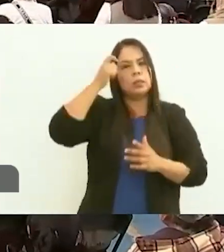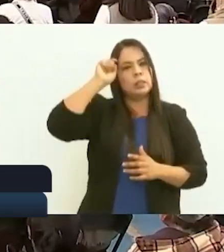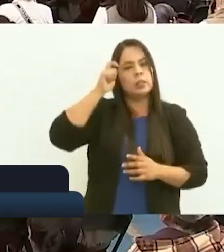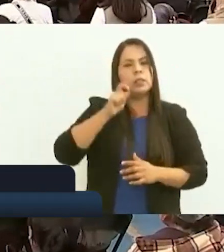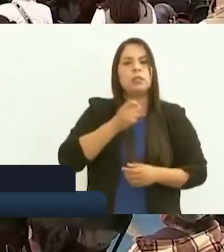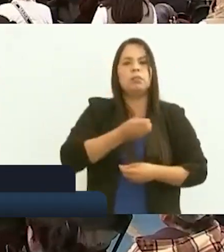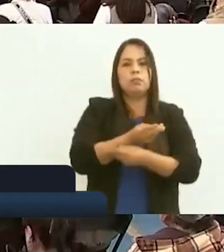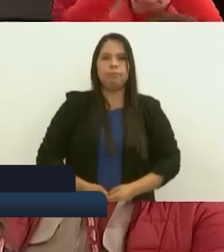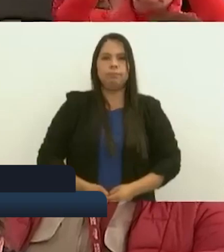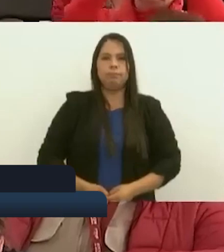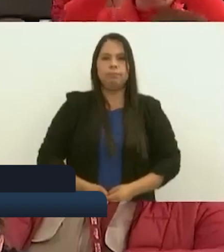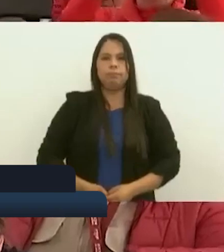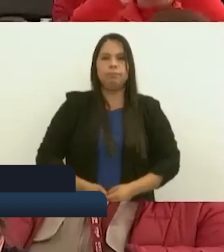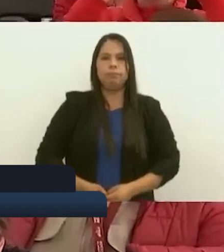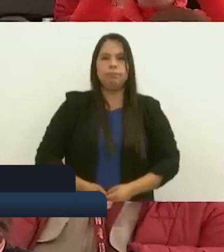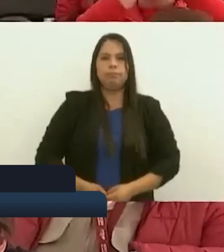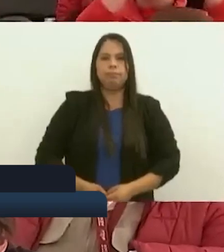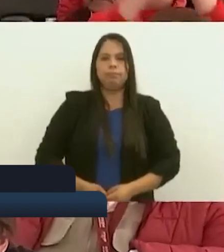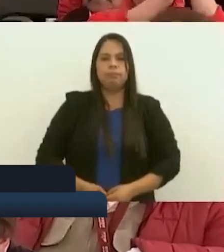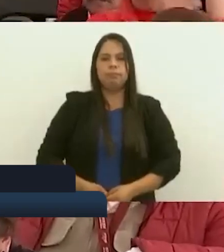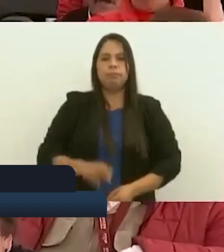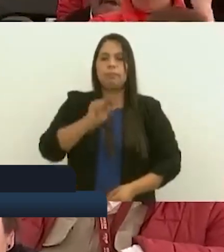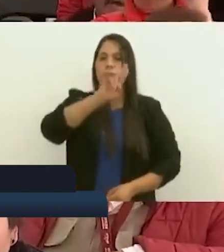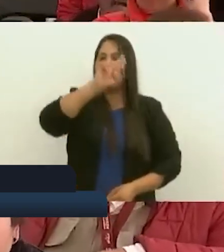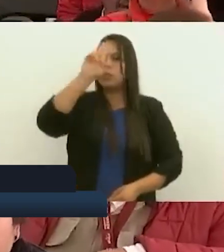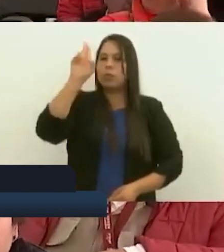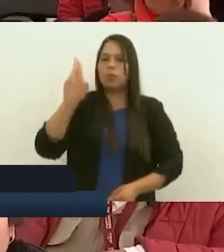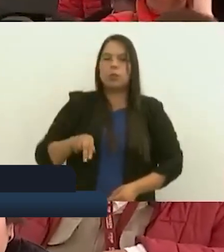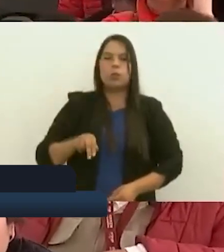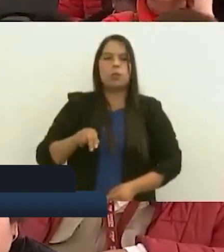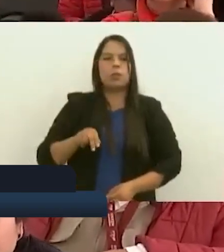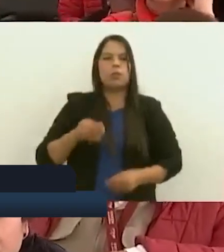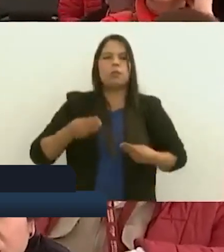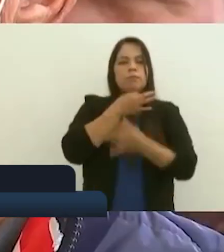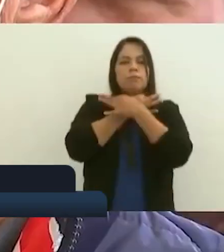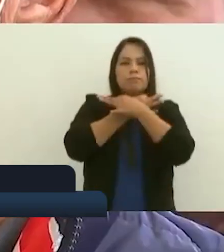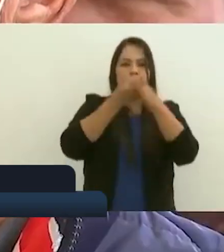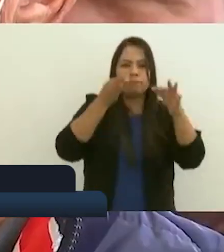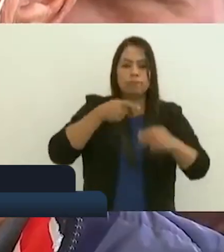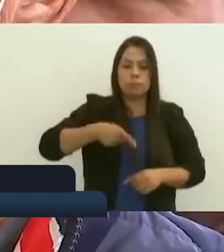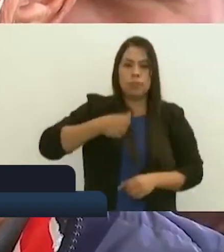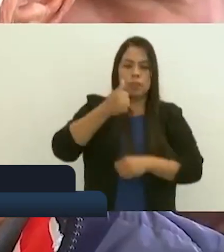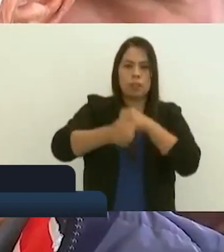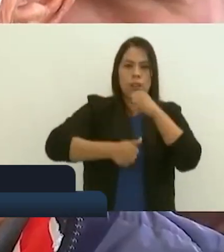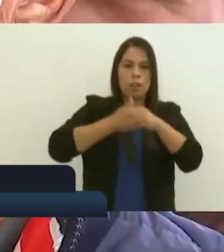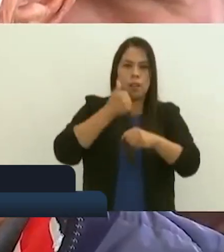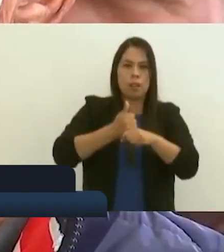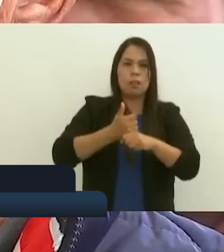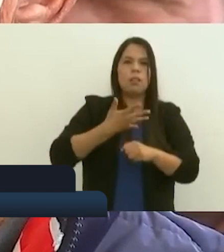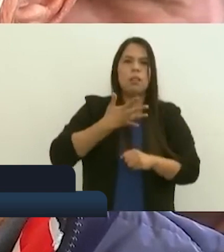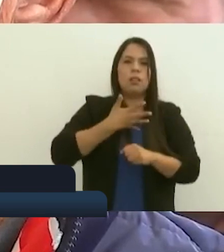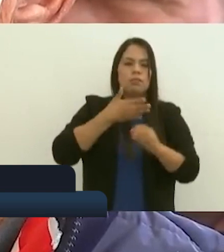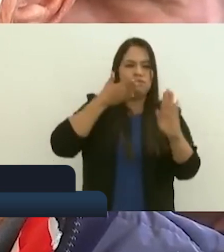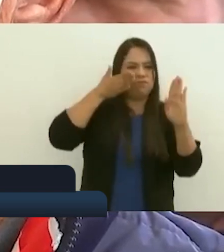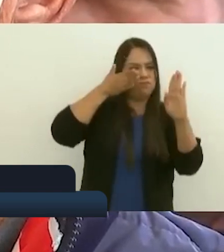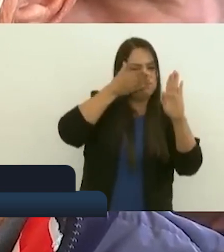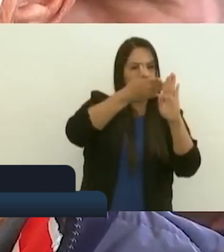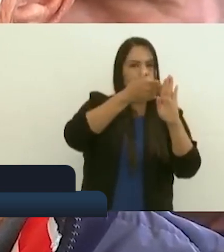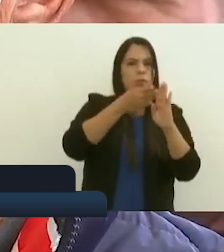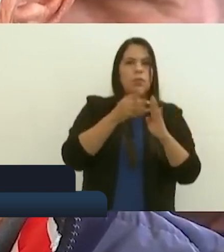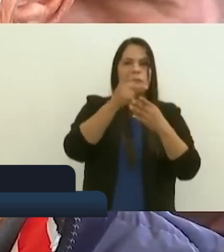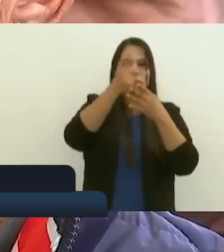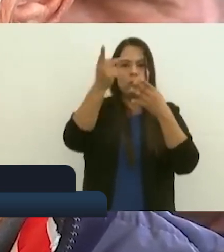un legado para las futuras generaciones. Además, quiero destacar con orgullo que nuestro presidente ha informado la